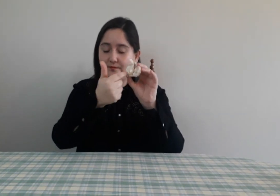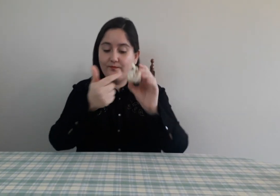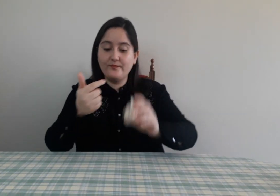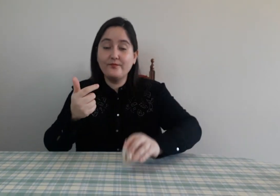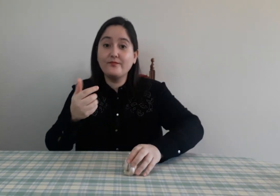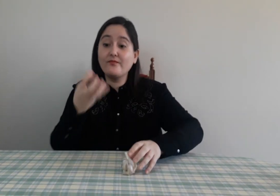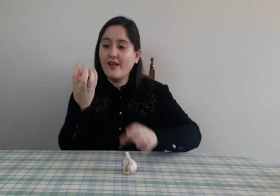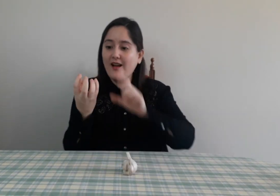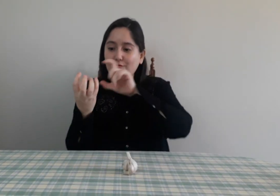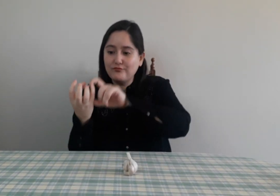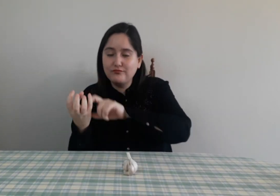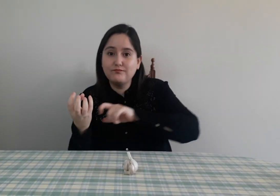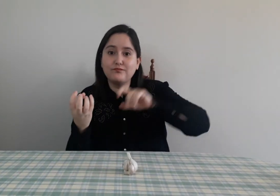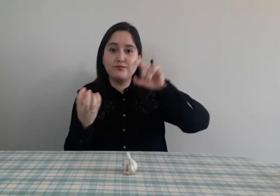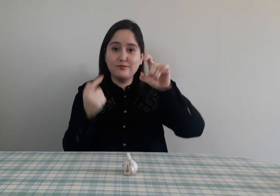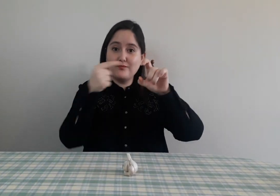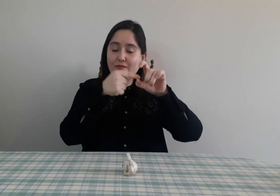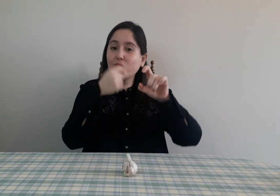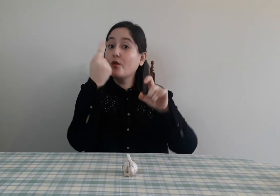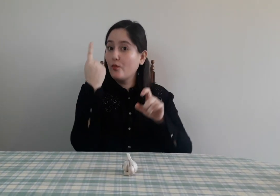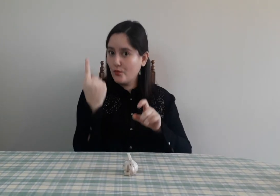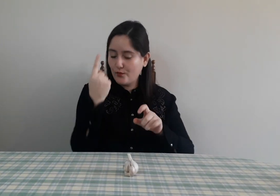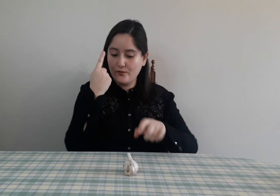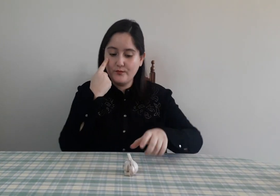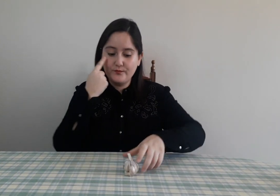Y le vamos a sacar un diente. Miren.